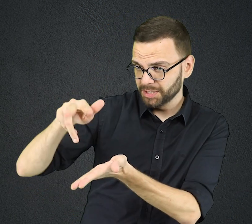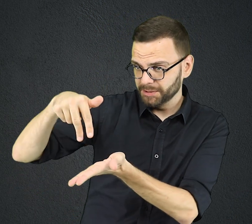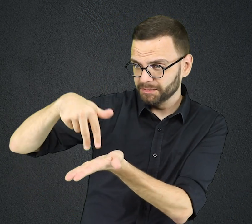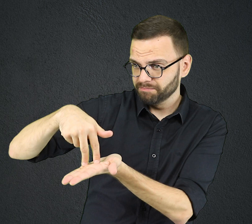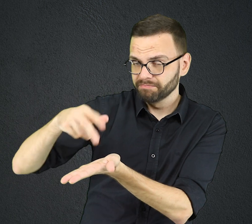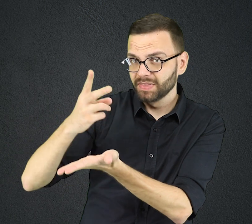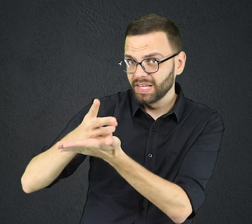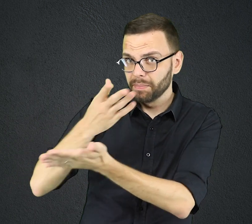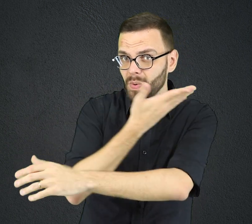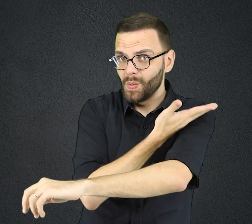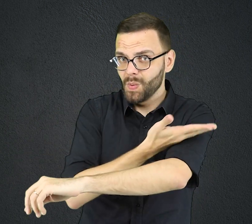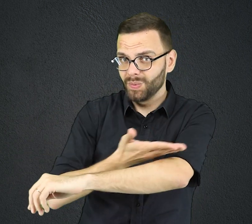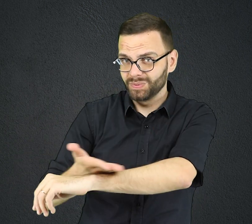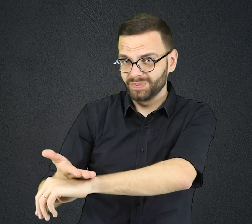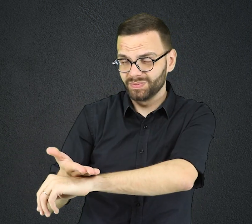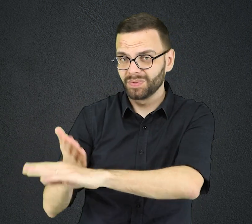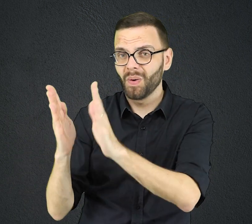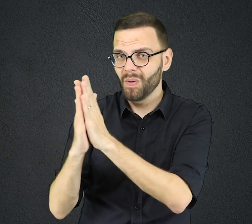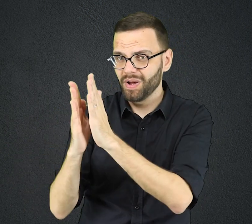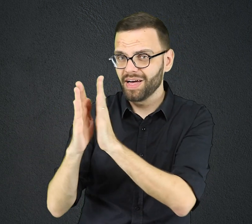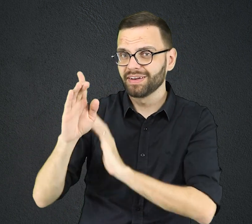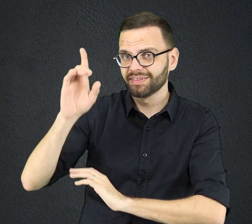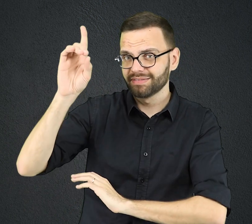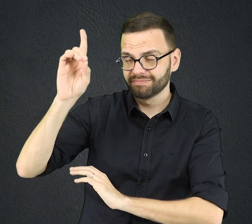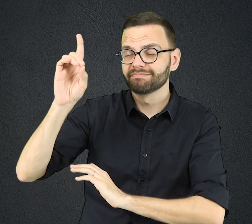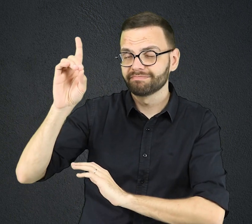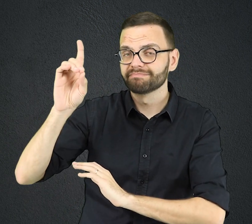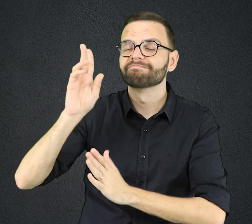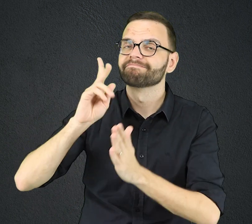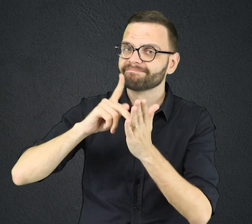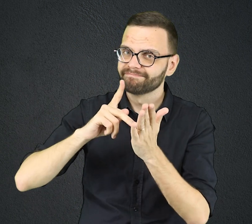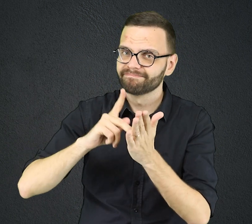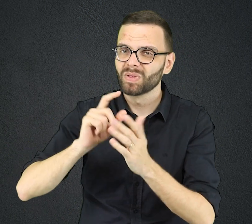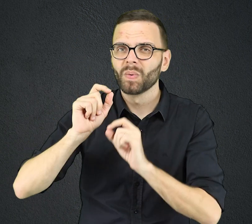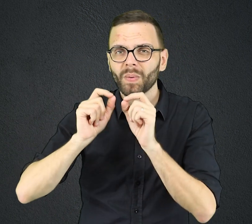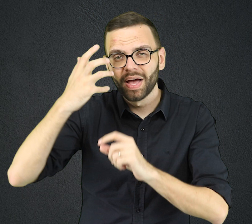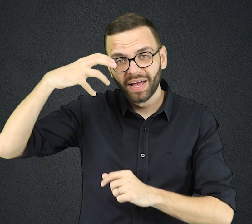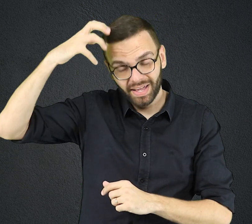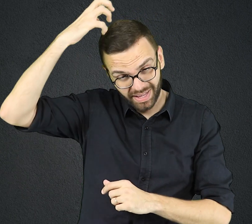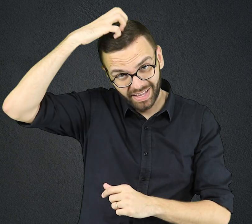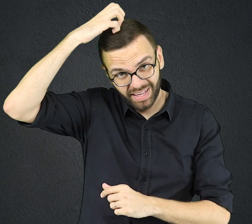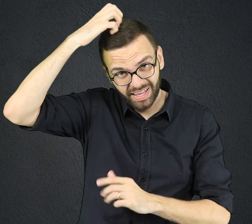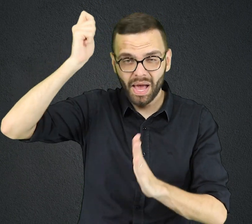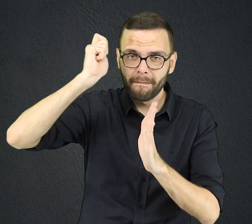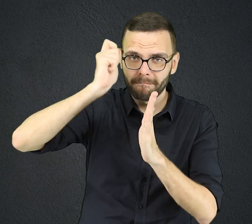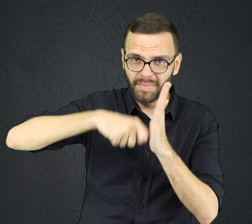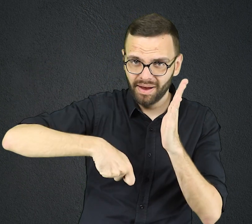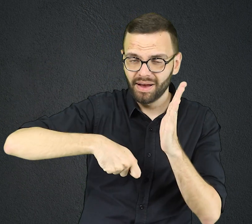irregular. E foi exatamente o que aconteceu. Depois que o rei assinou o decreto, Daniel continuou com suas